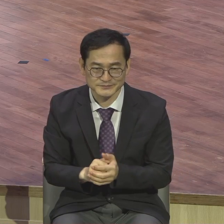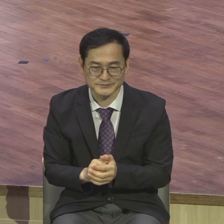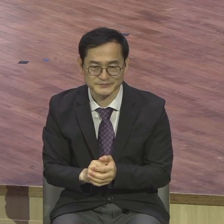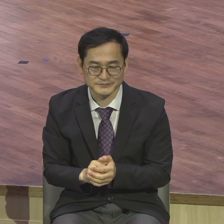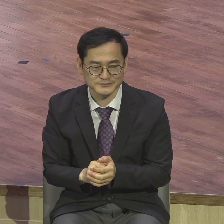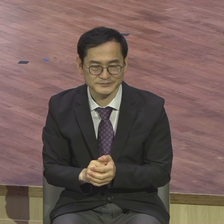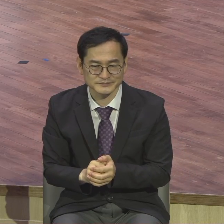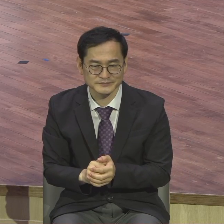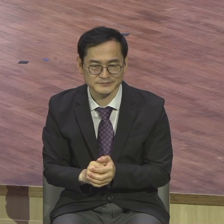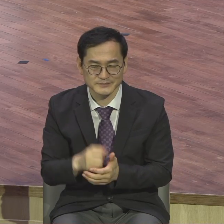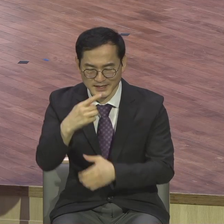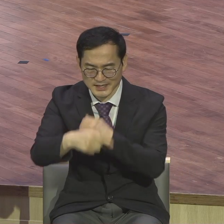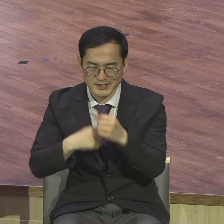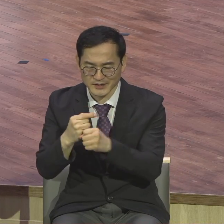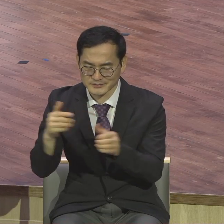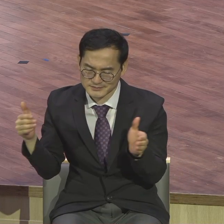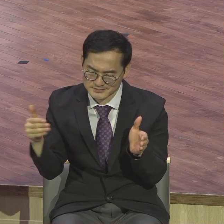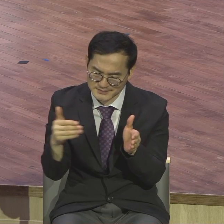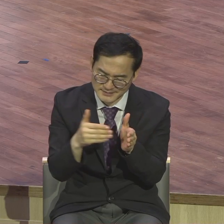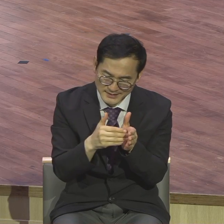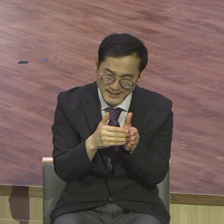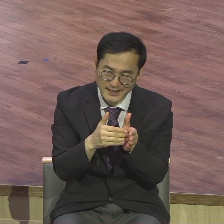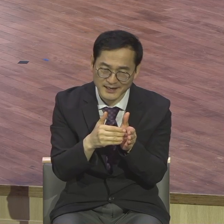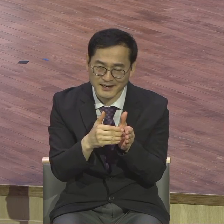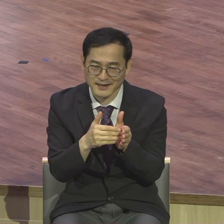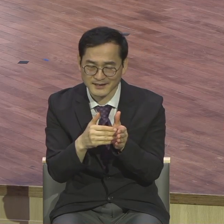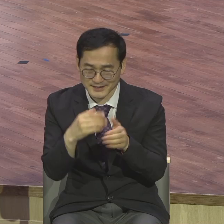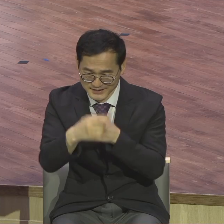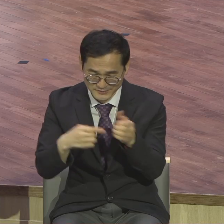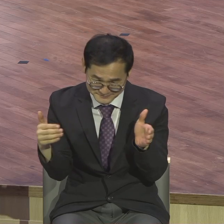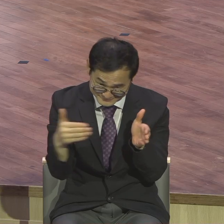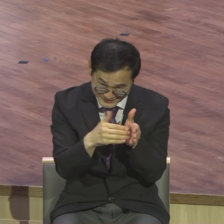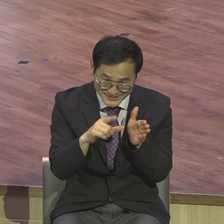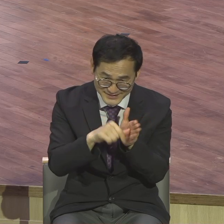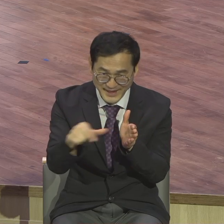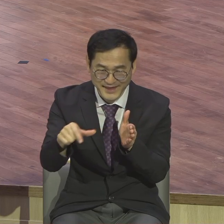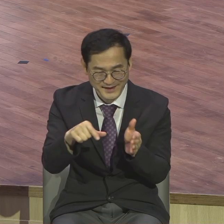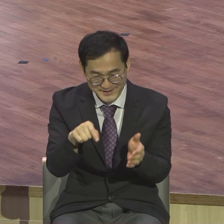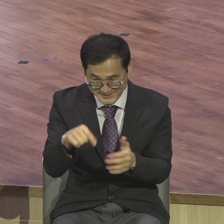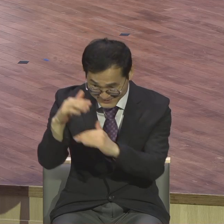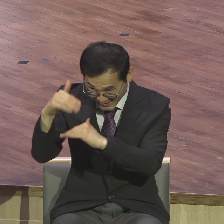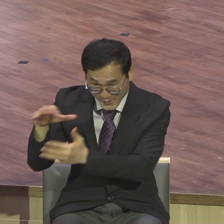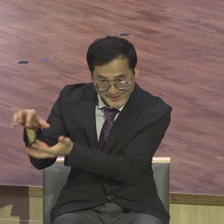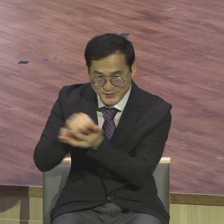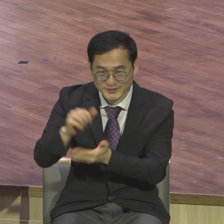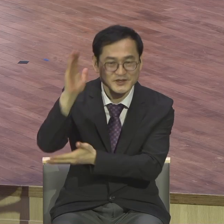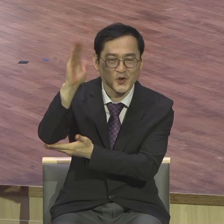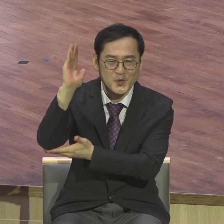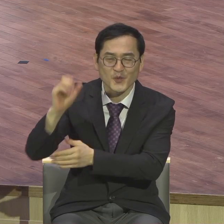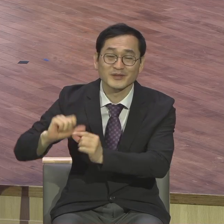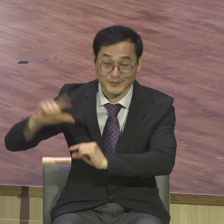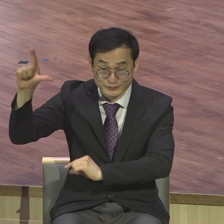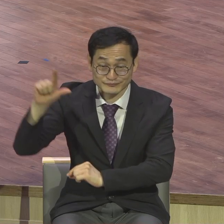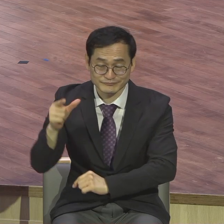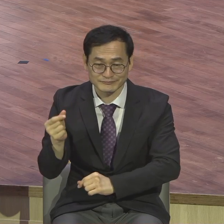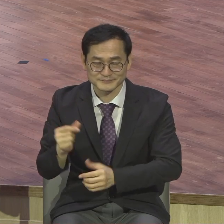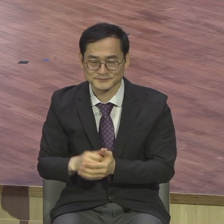때에 많이 선택을 해서 설교하는 그런 본문입니다. 하나님께서 맡겨주신